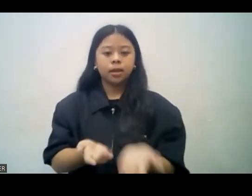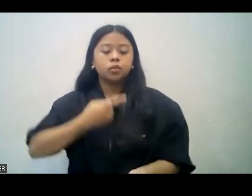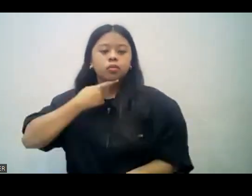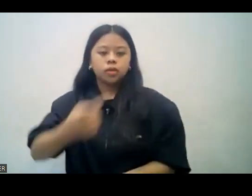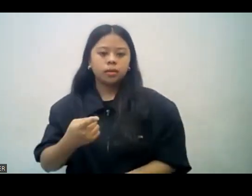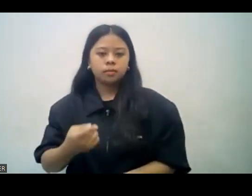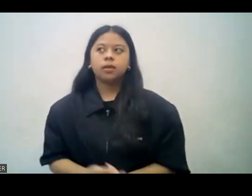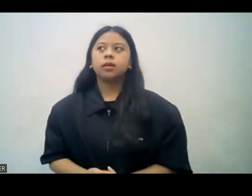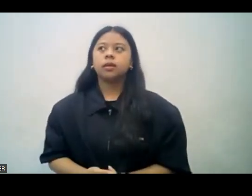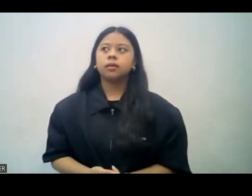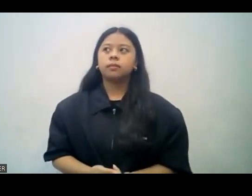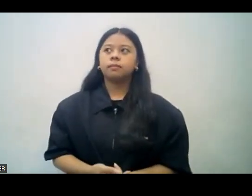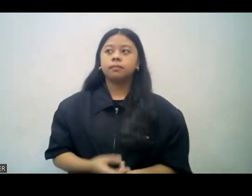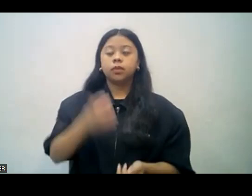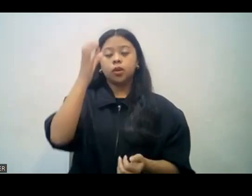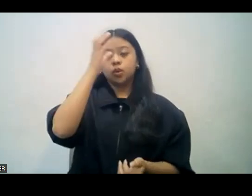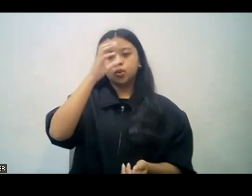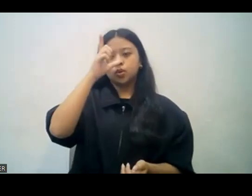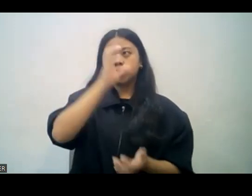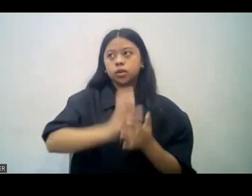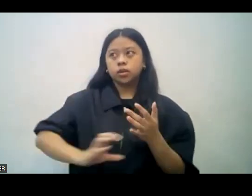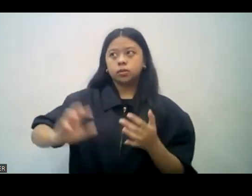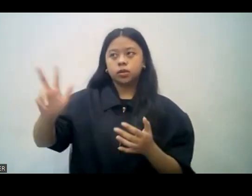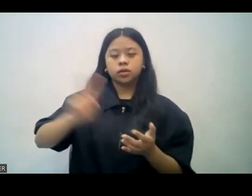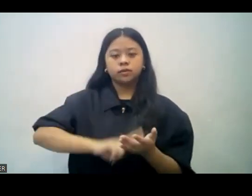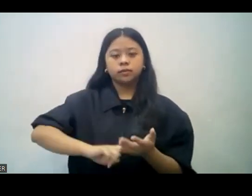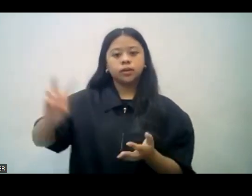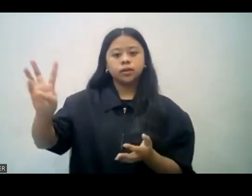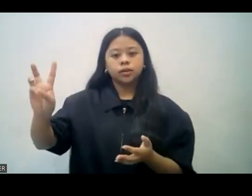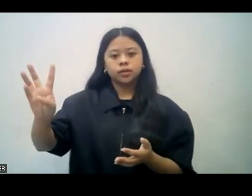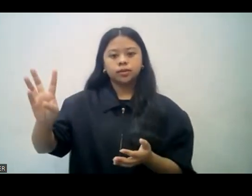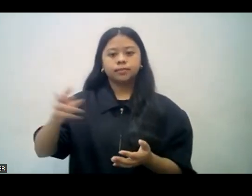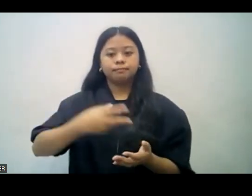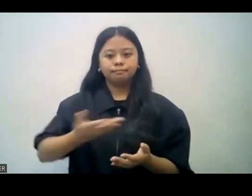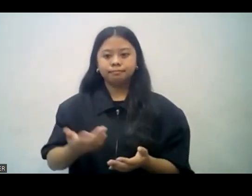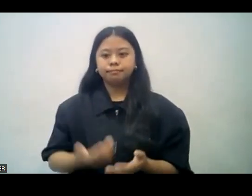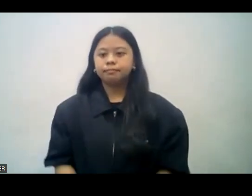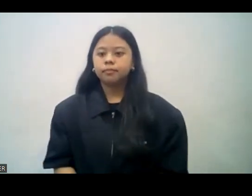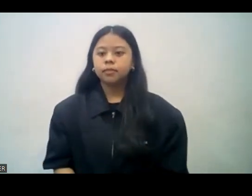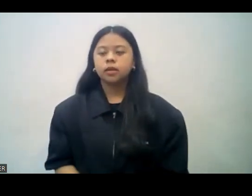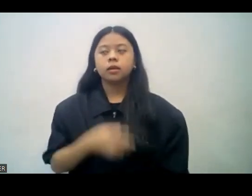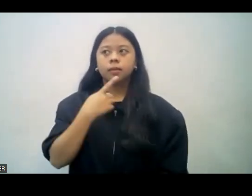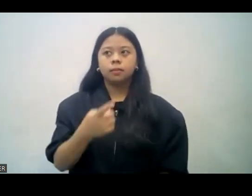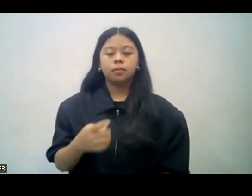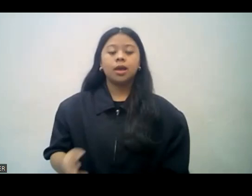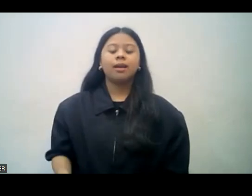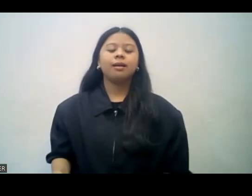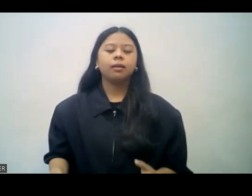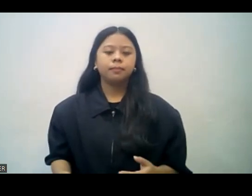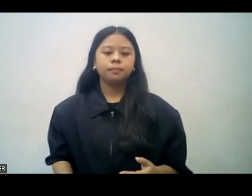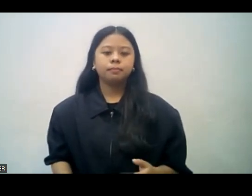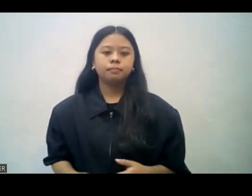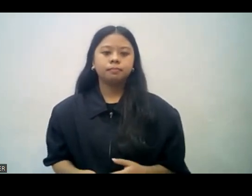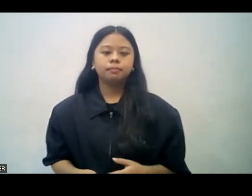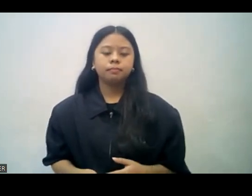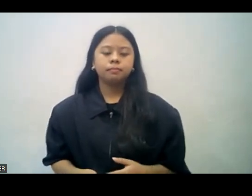dwell in you richly in all wisdom. These people can teach others. Kaya, sabi dito, manirahan na wang saga